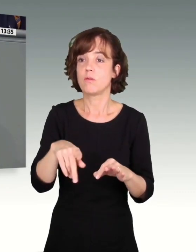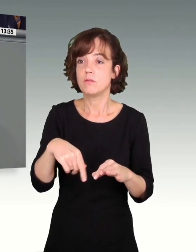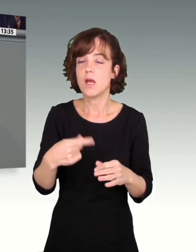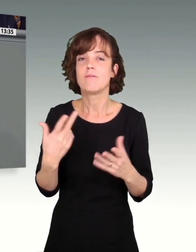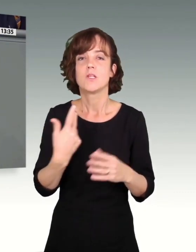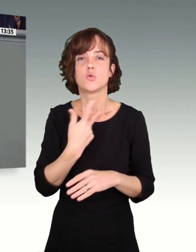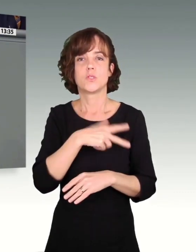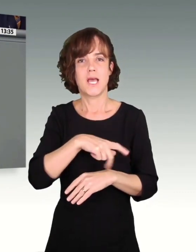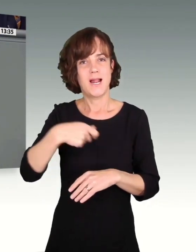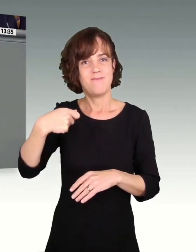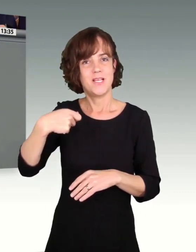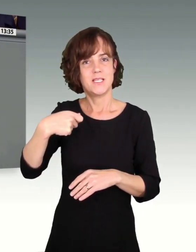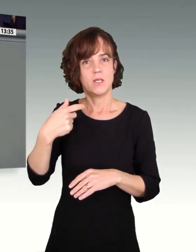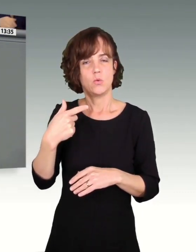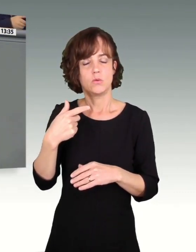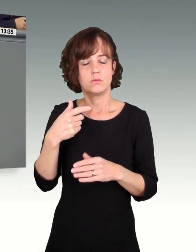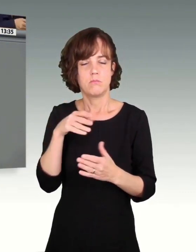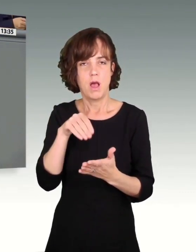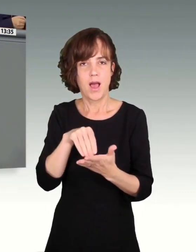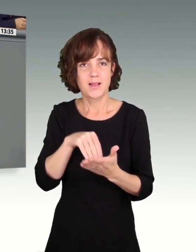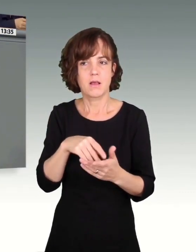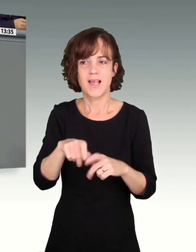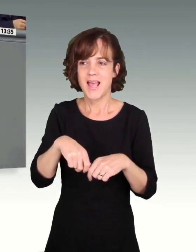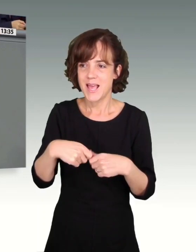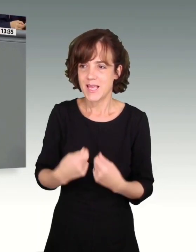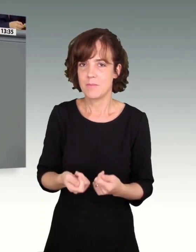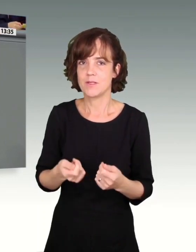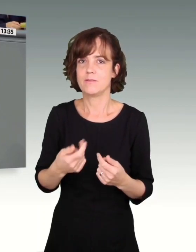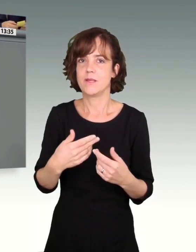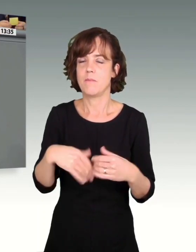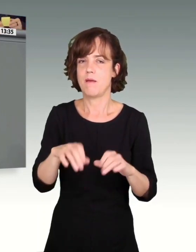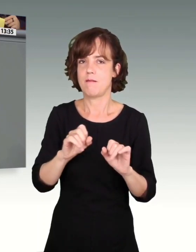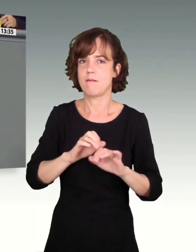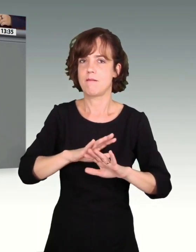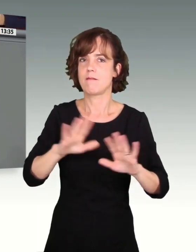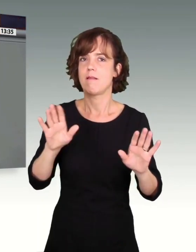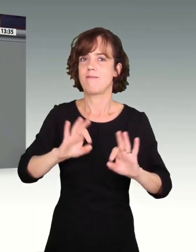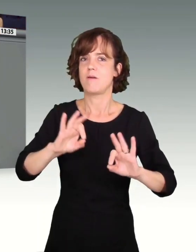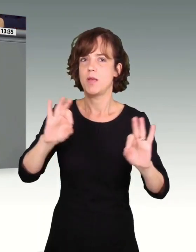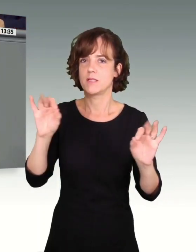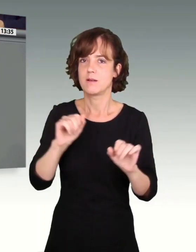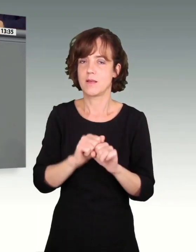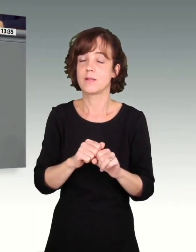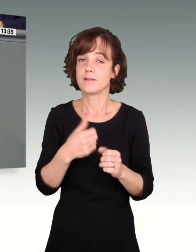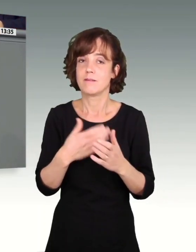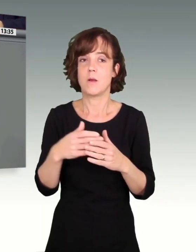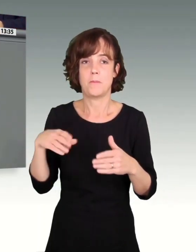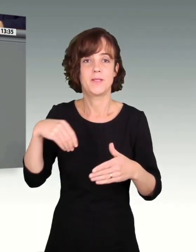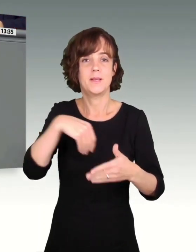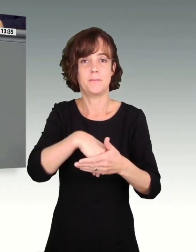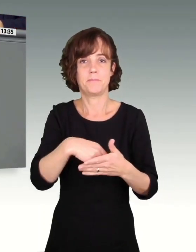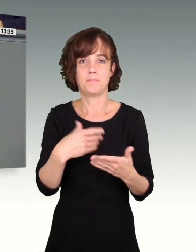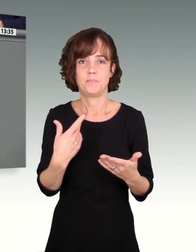Sozialversicherungseinträge und Ergebnisse nämlich auch wieder zu verbessern. Das gehört auch mit dazu,